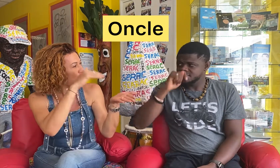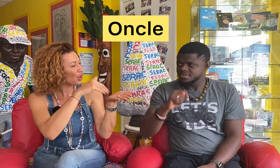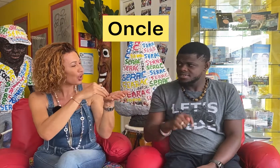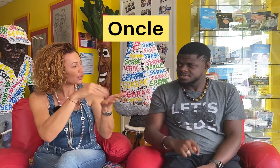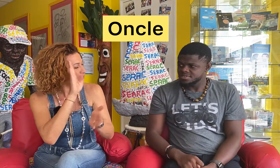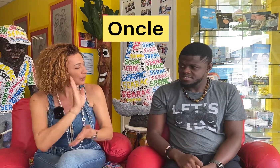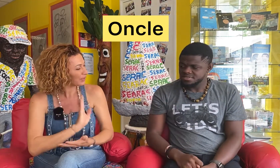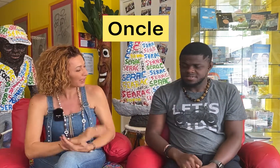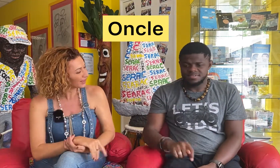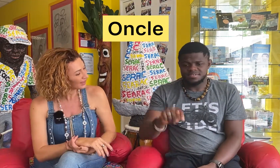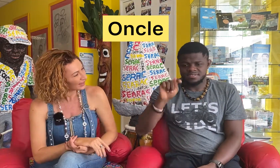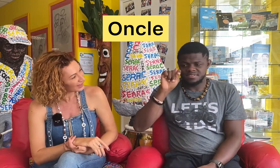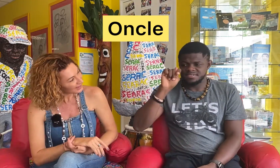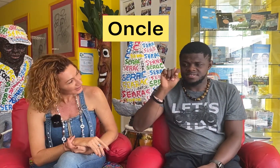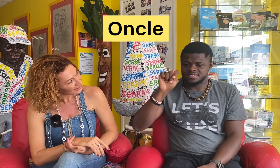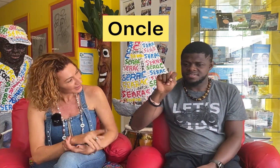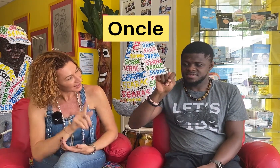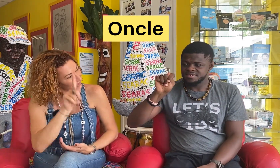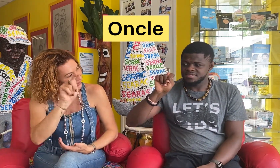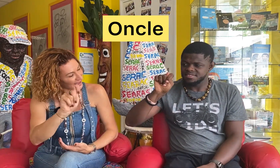Encore, s'il te plaît. Ouais.